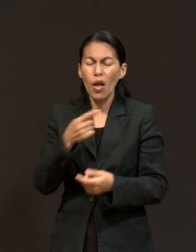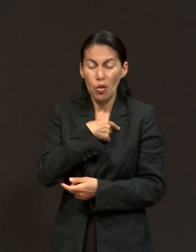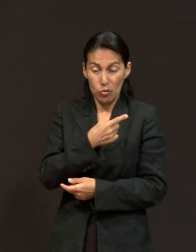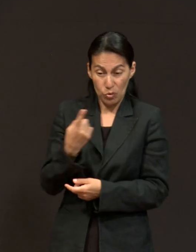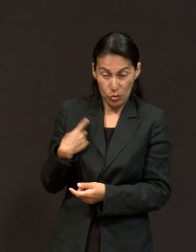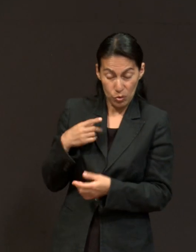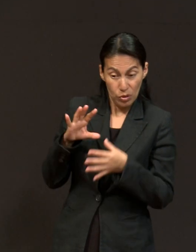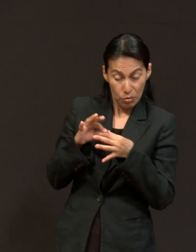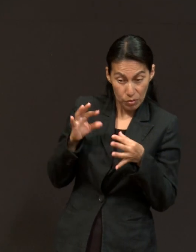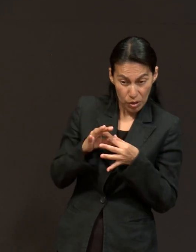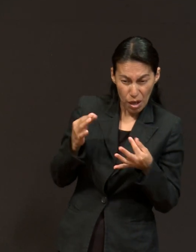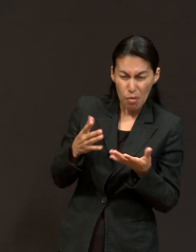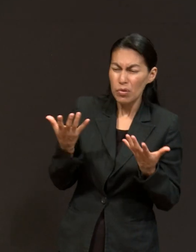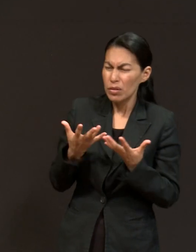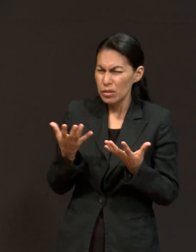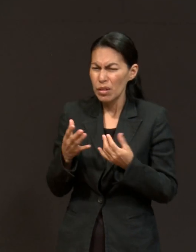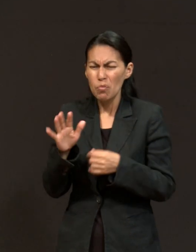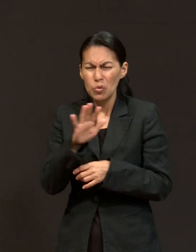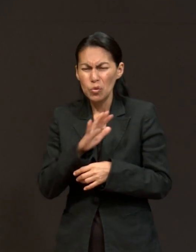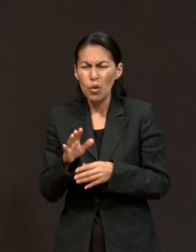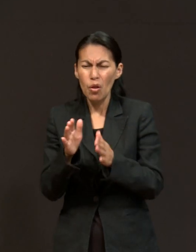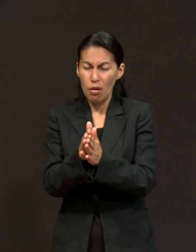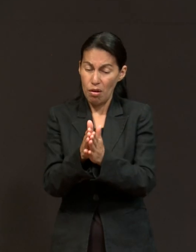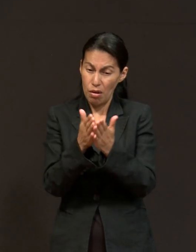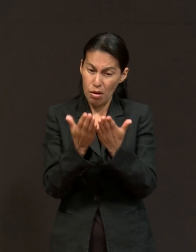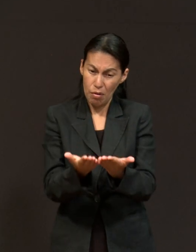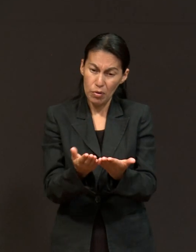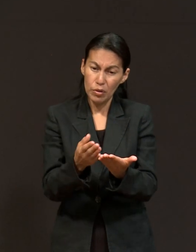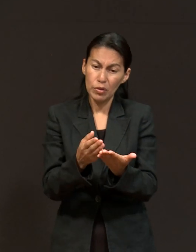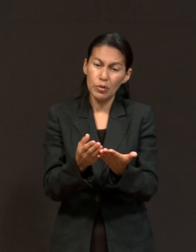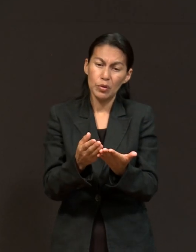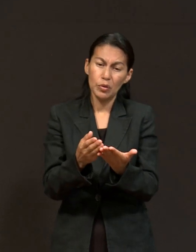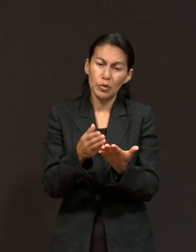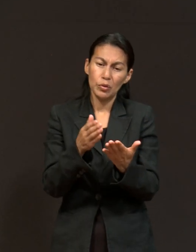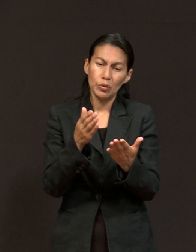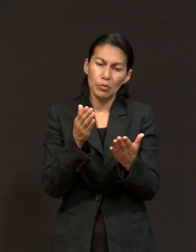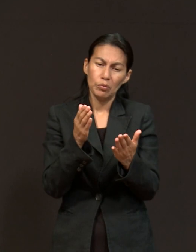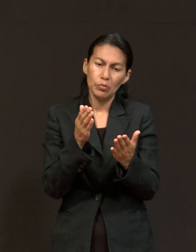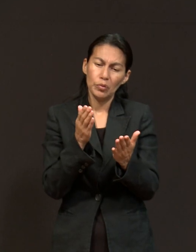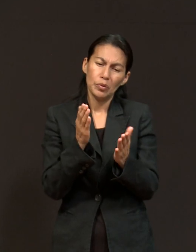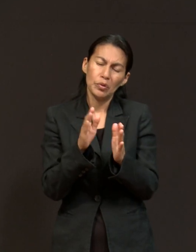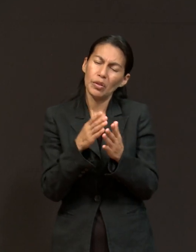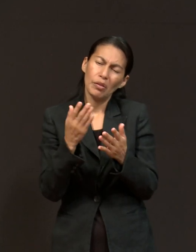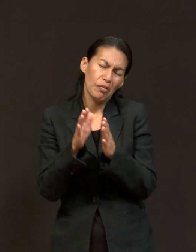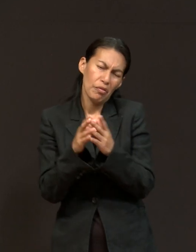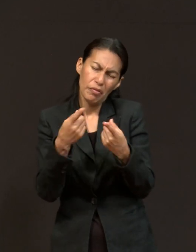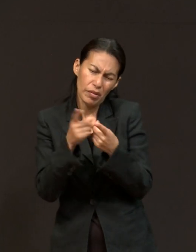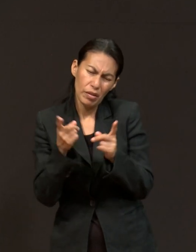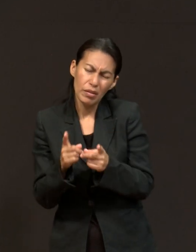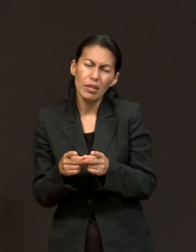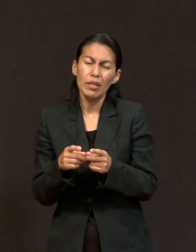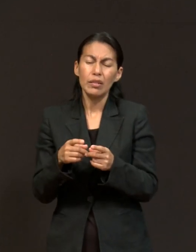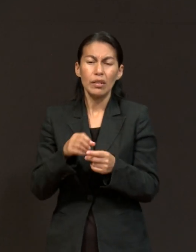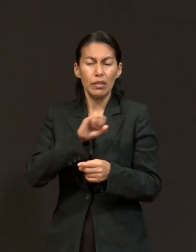le presentamos la enciclopedia de los alimentos, que esa enciclopedia en ese momento costaba alrededor de 5 mil pesos,